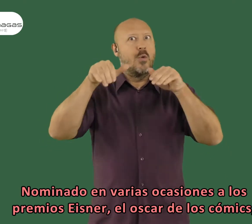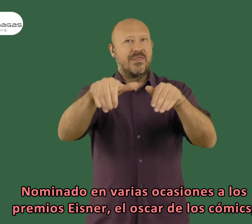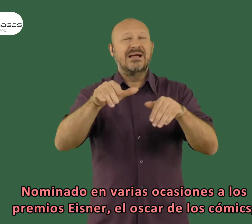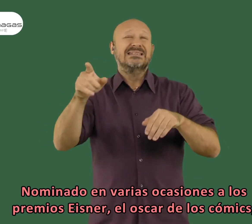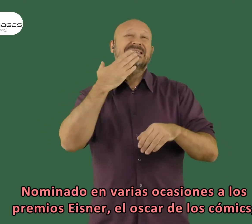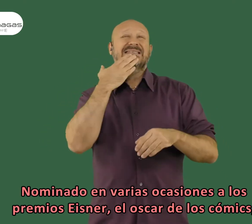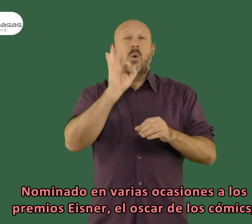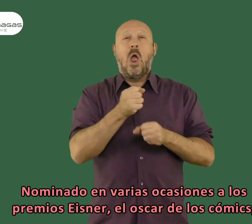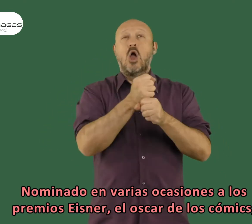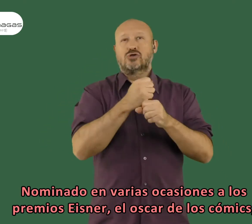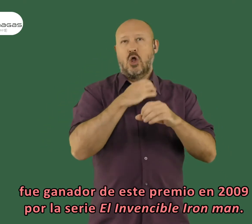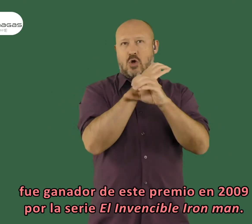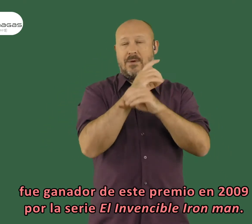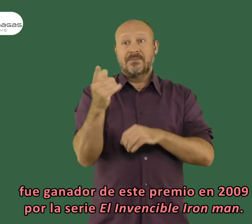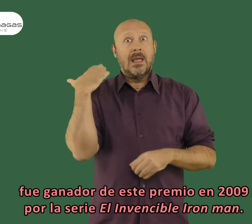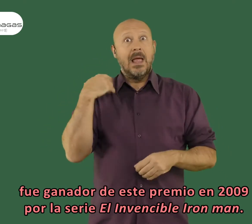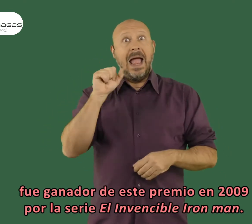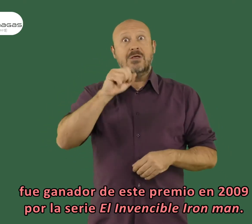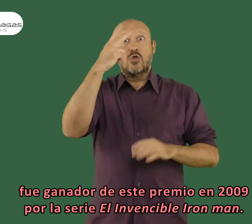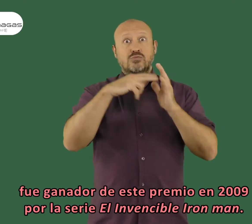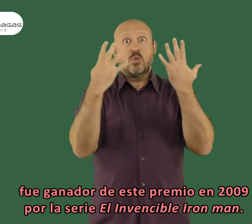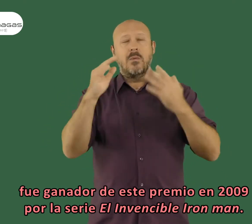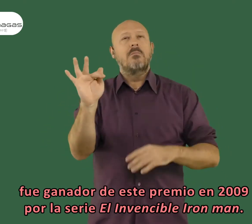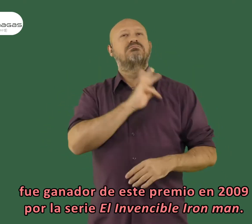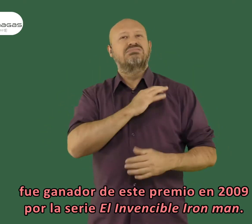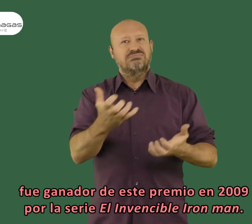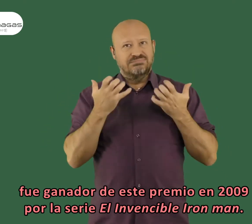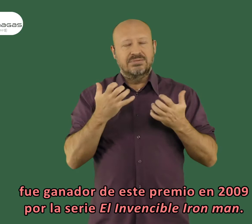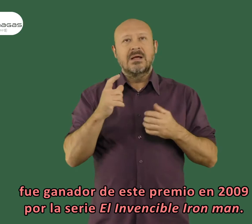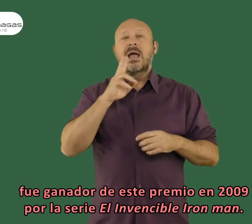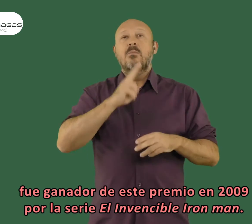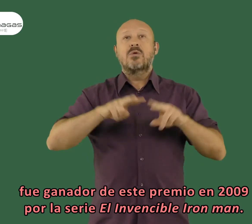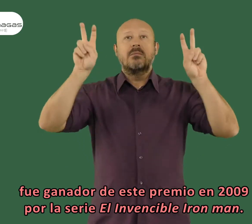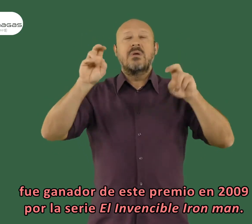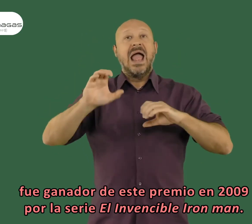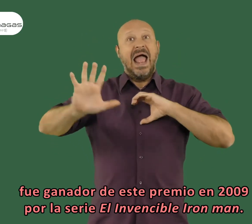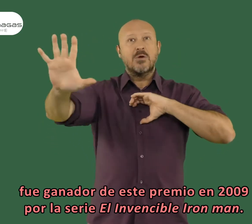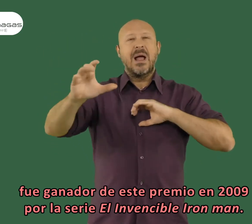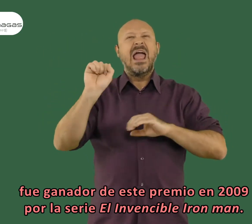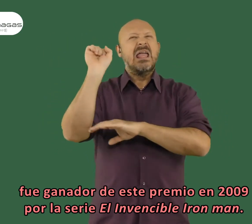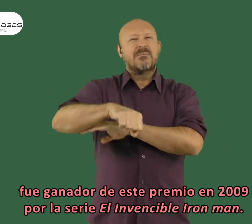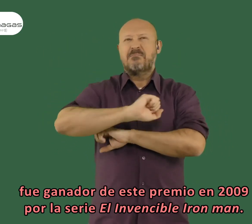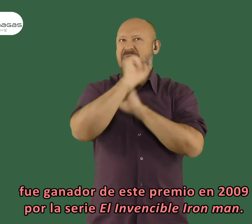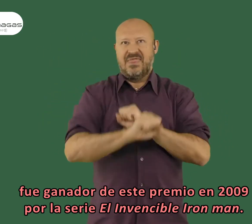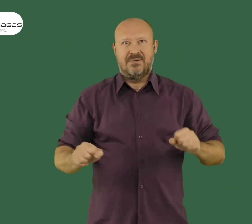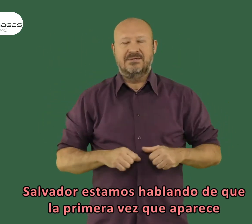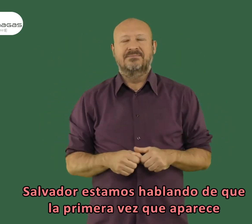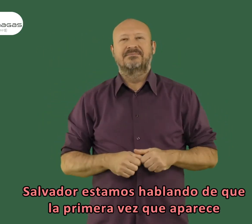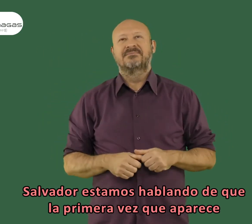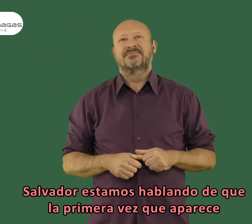los premios Eisner, el Oscar de los cómics, fue ganador de este premio en 2009 por la serie El Invencible Iron Man.